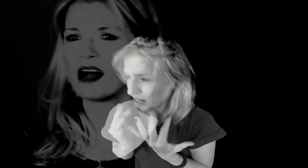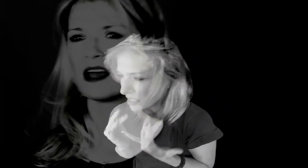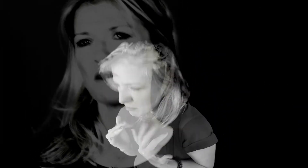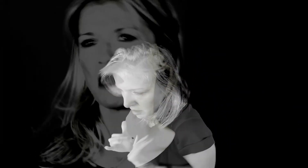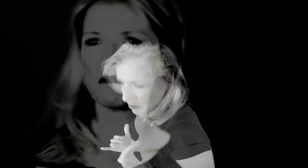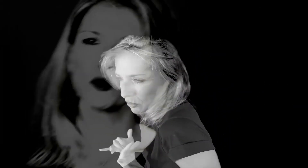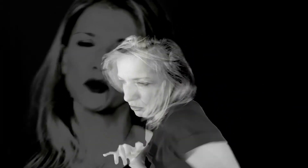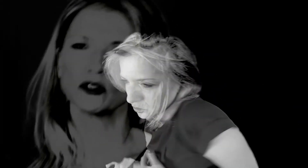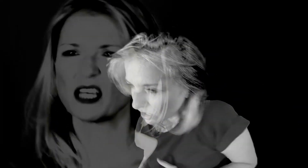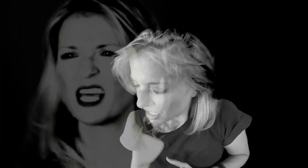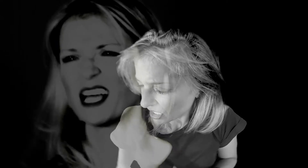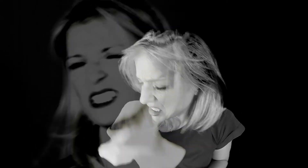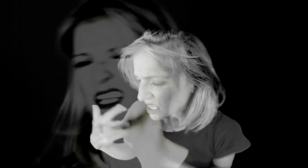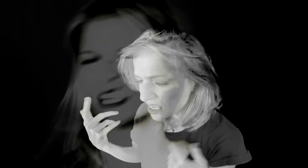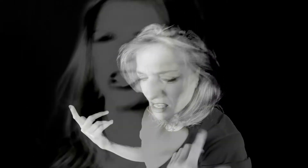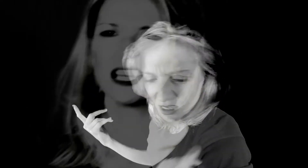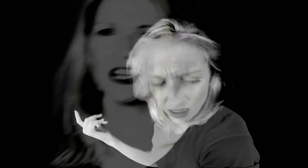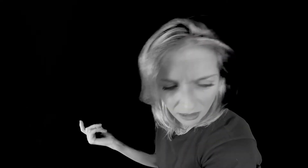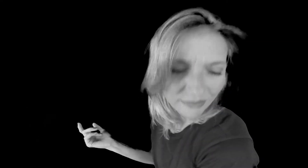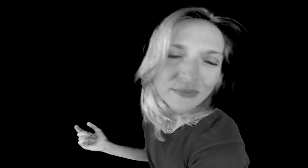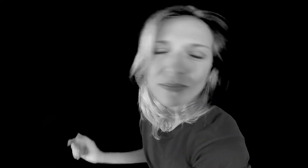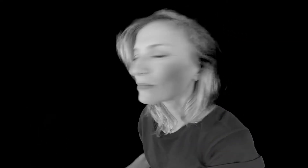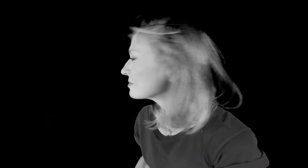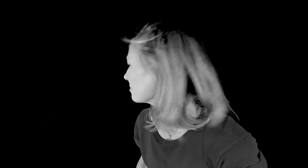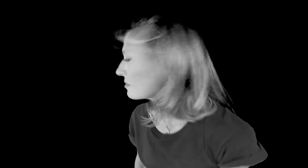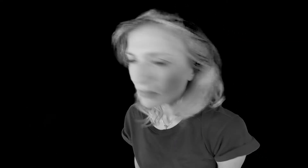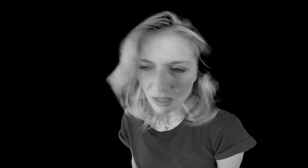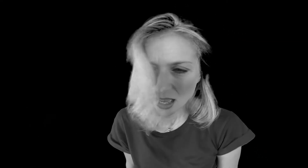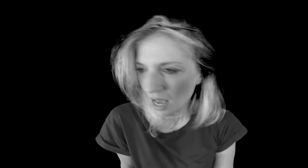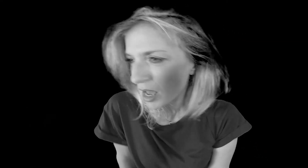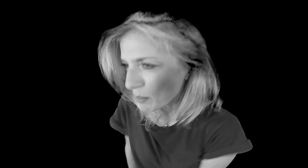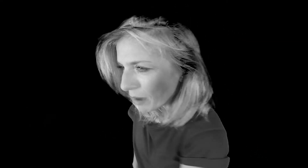Parler, parler, même pour ne rien dire